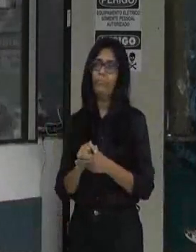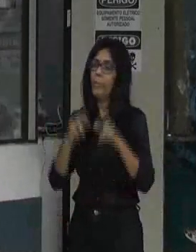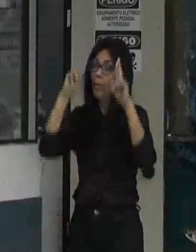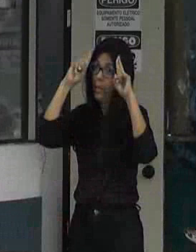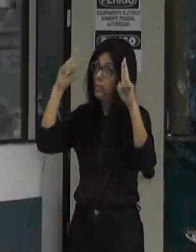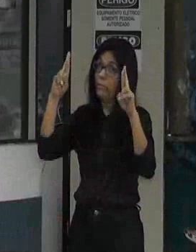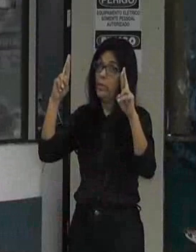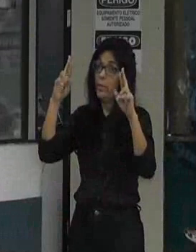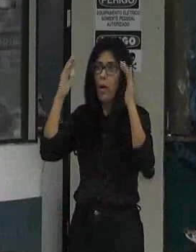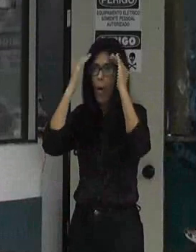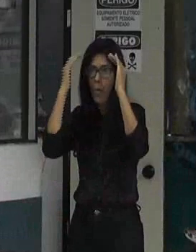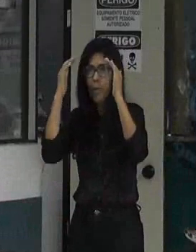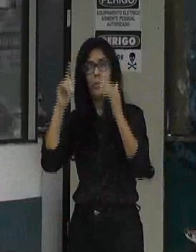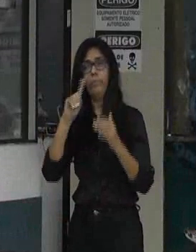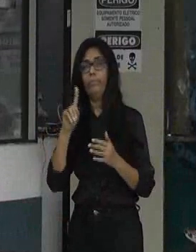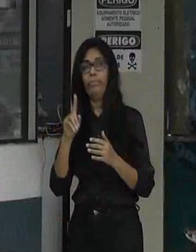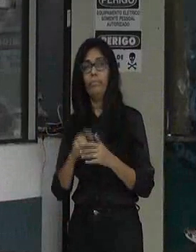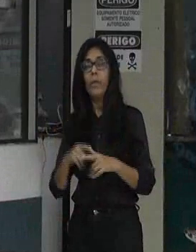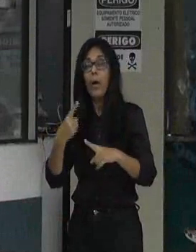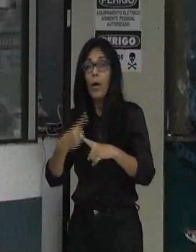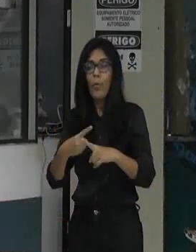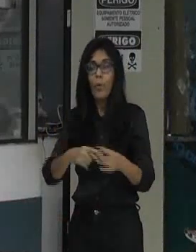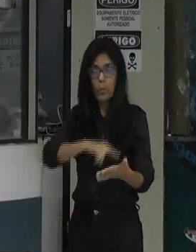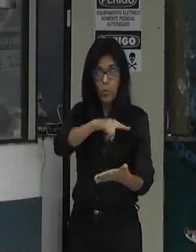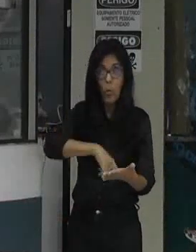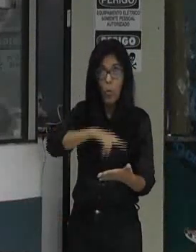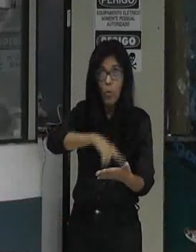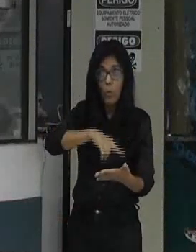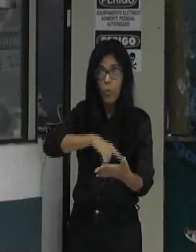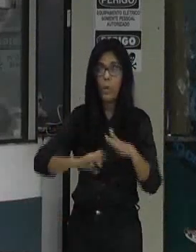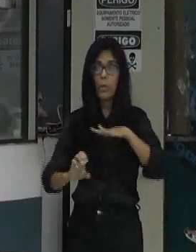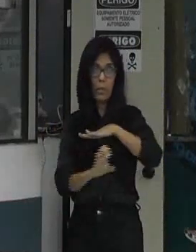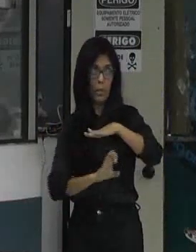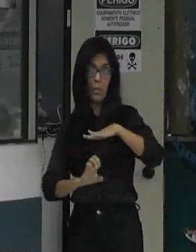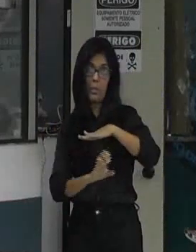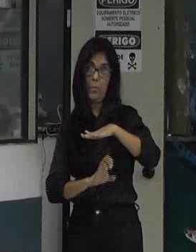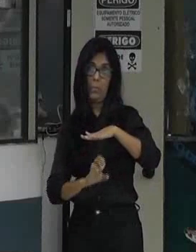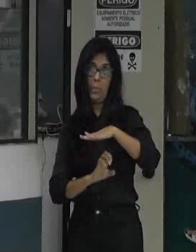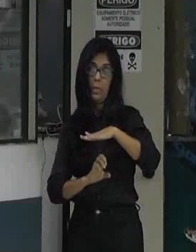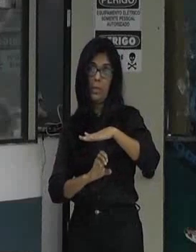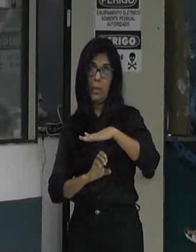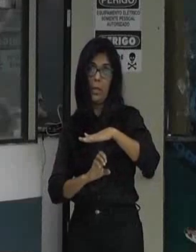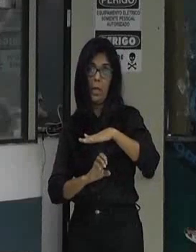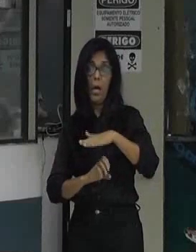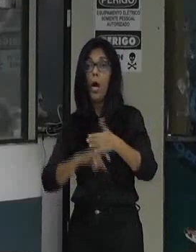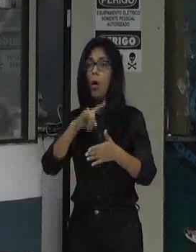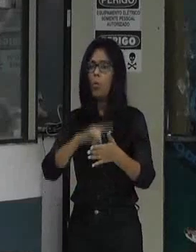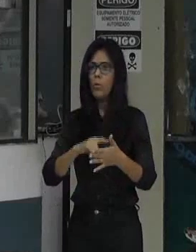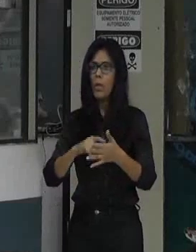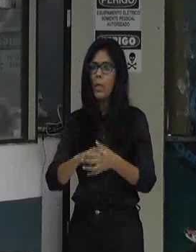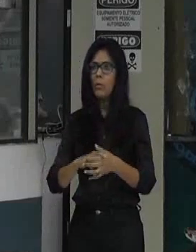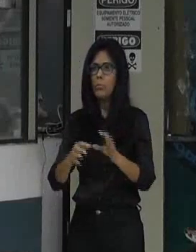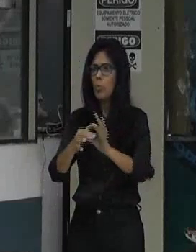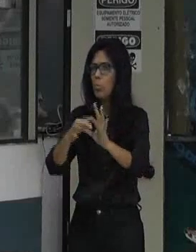Porque a gente precisa entender de que o contrato das empresas é um contrato de concessão pública. As